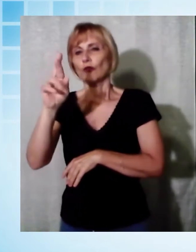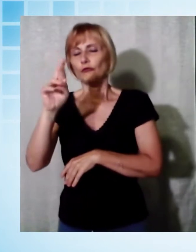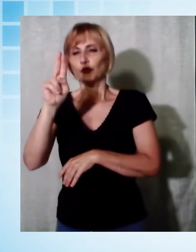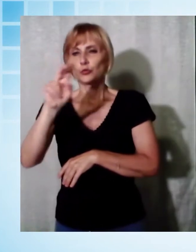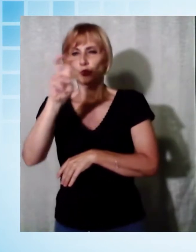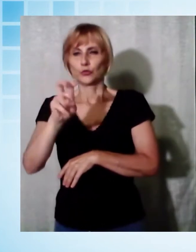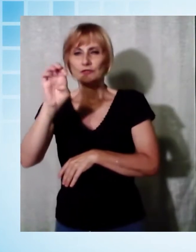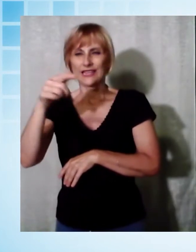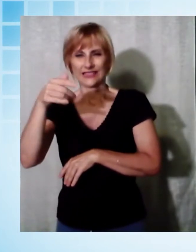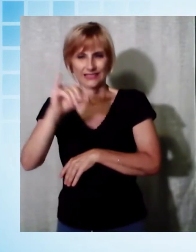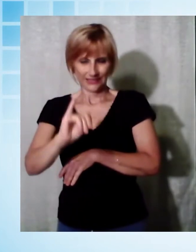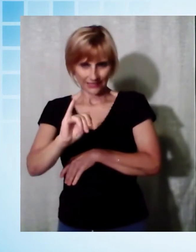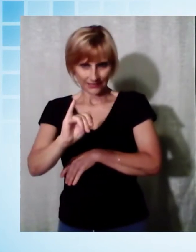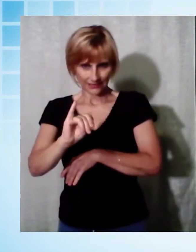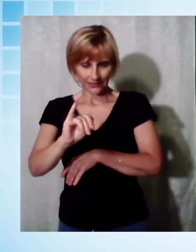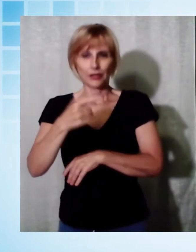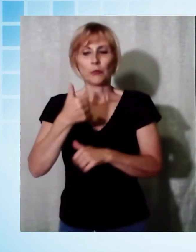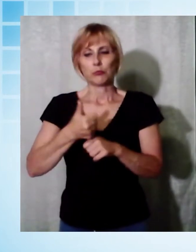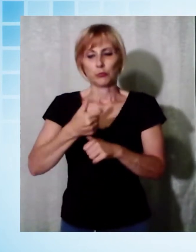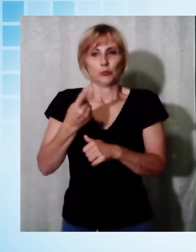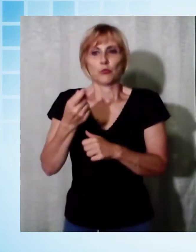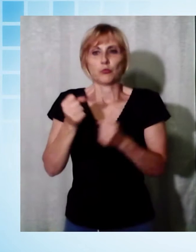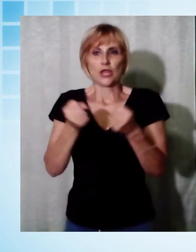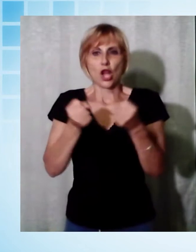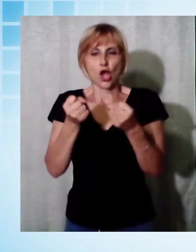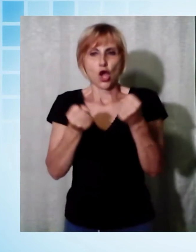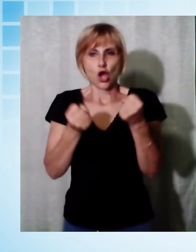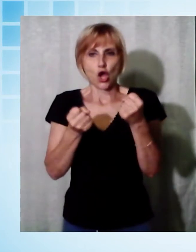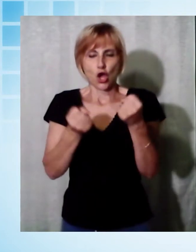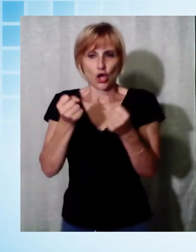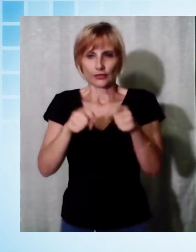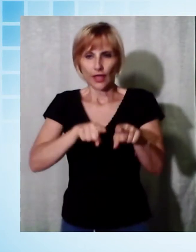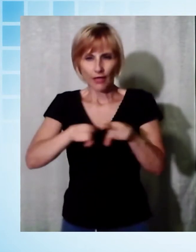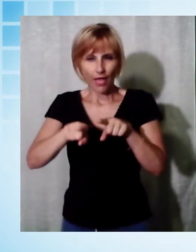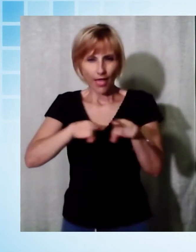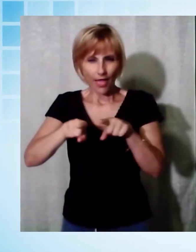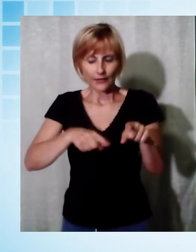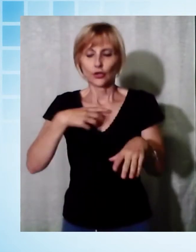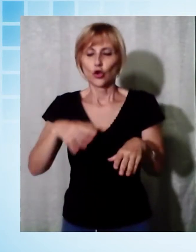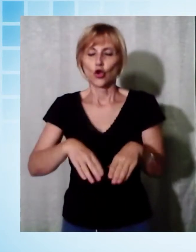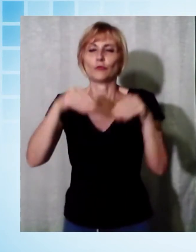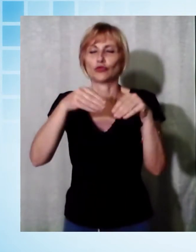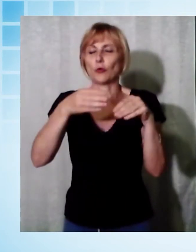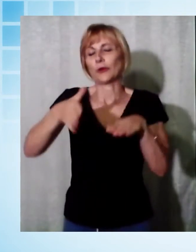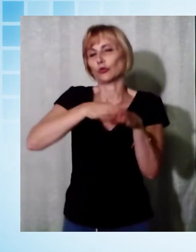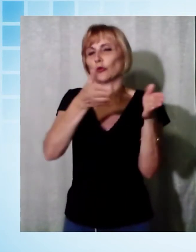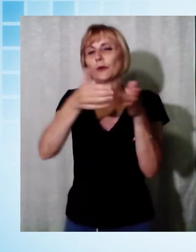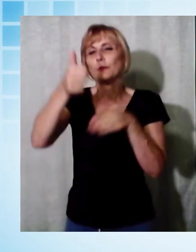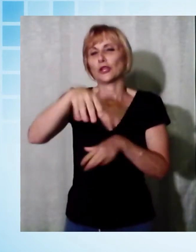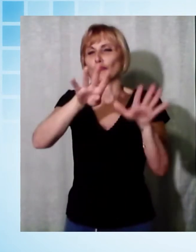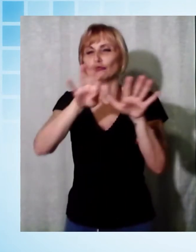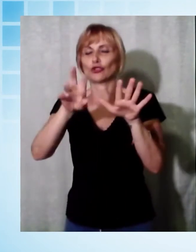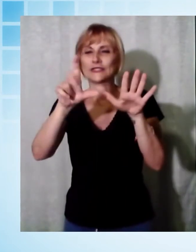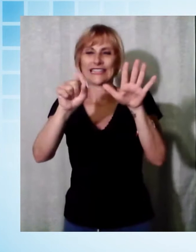soprattutto nella seconda metà degli anni 70. Fruzzetti iniziò su pista, poi partecipò al primo rally del Ciocco nel lontano